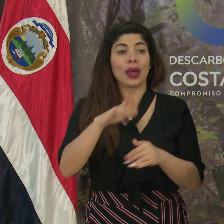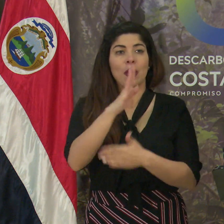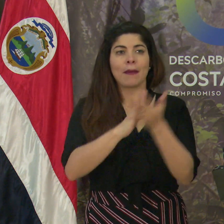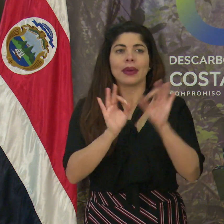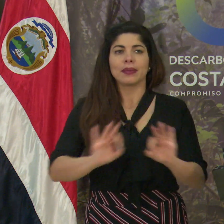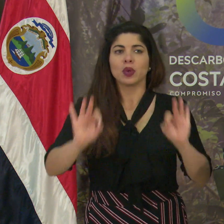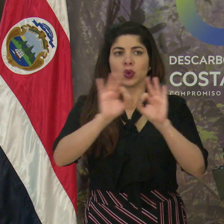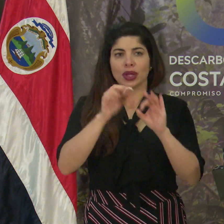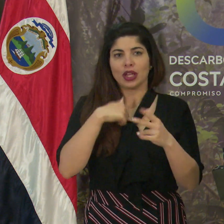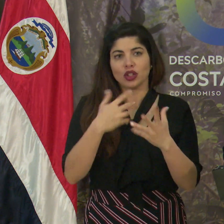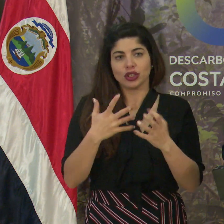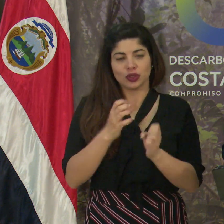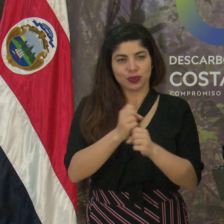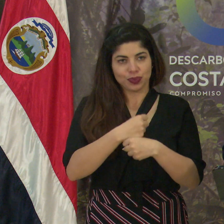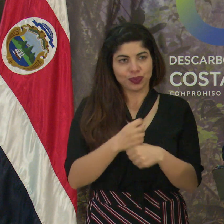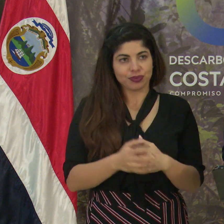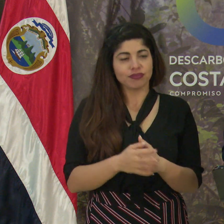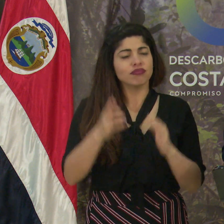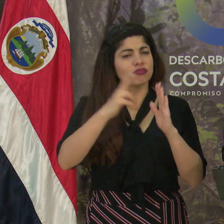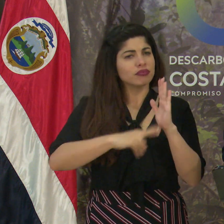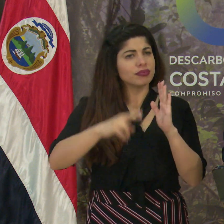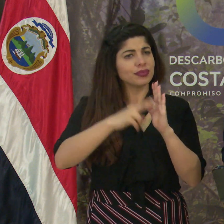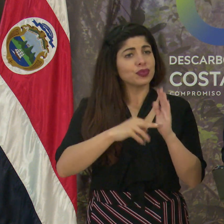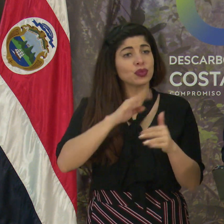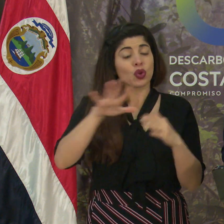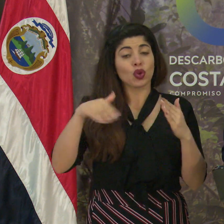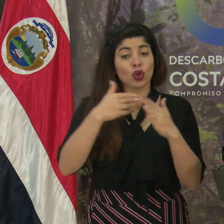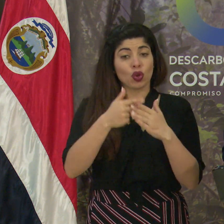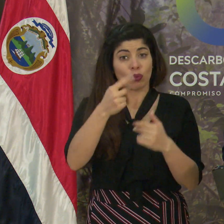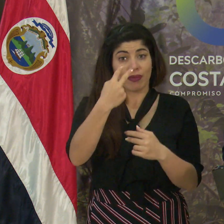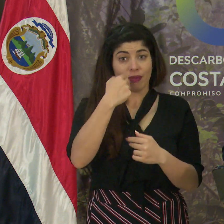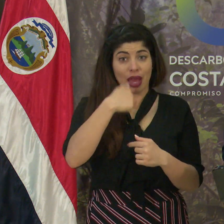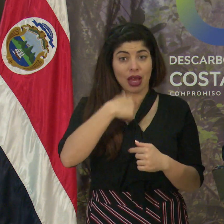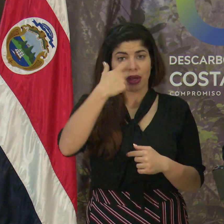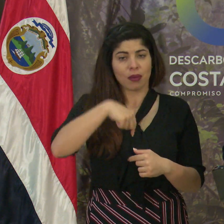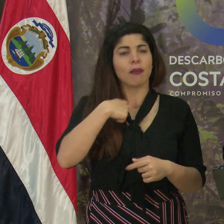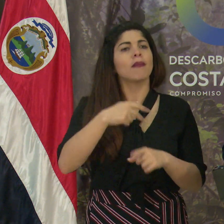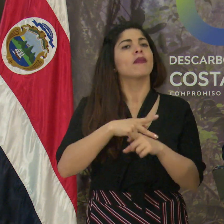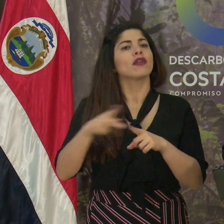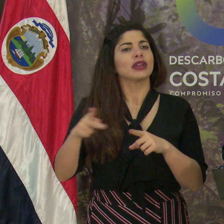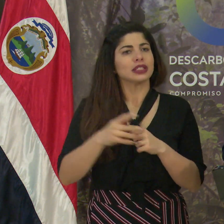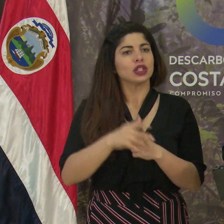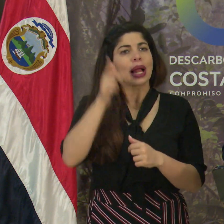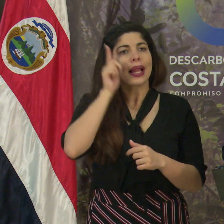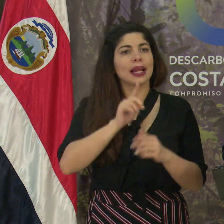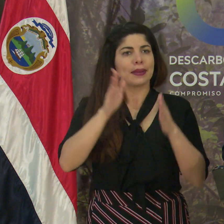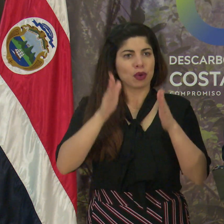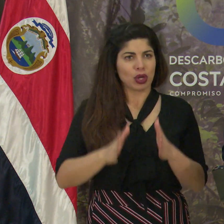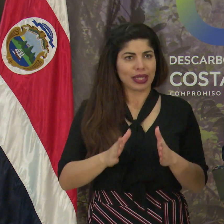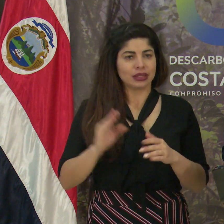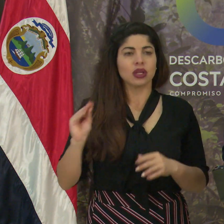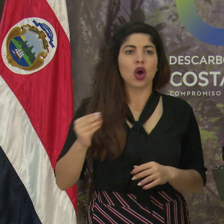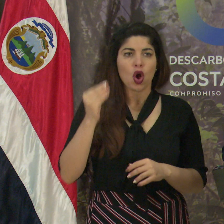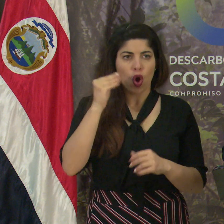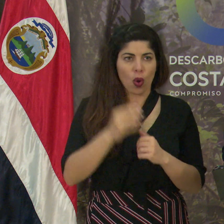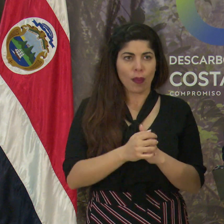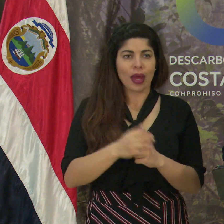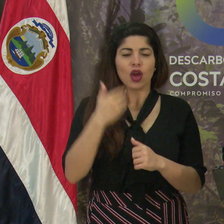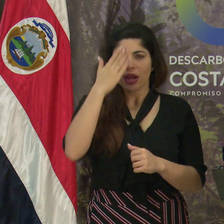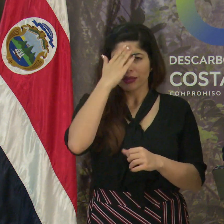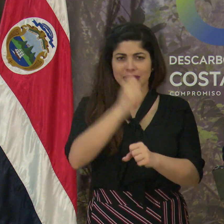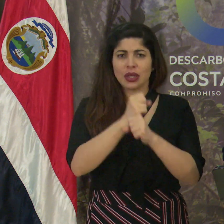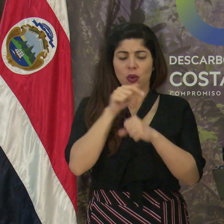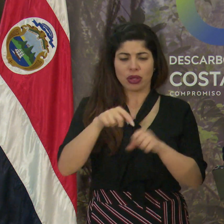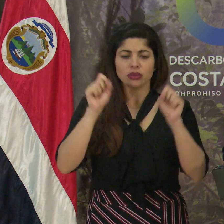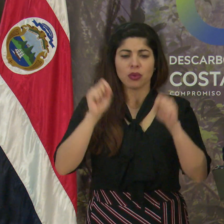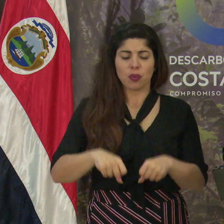parte esencial de lo que quiero hacer. Les reitero, lo que tienen aquí al frente es una profesional limonense, joven, con la convicción